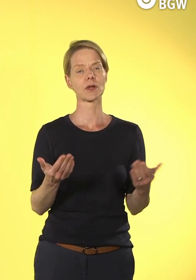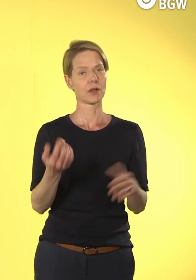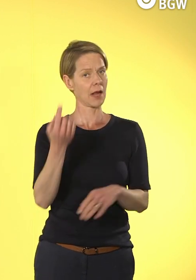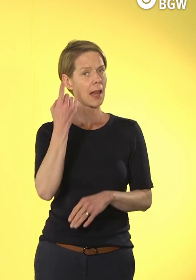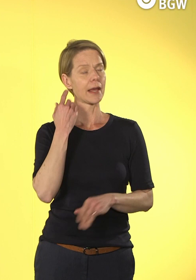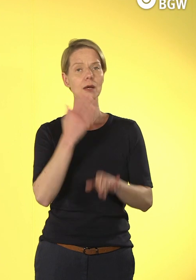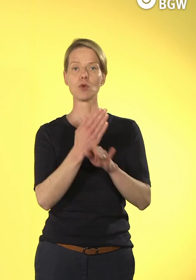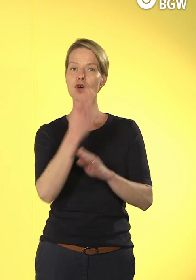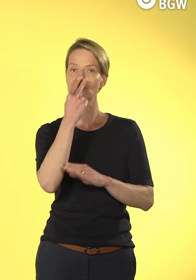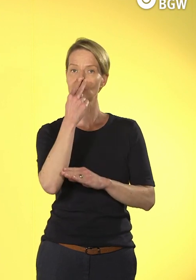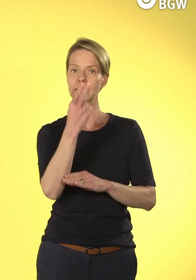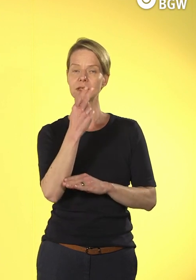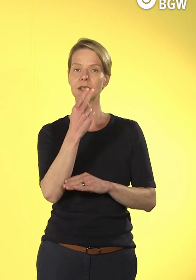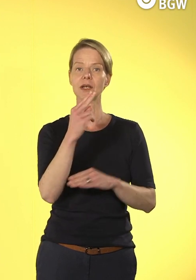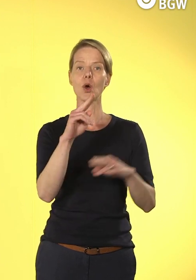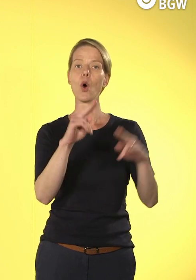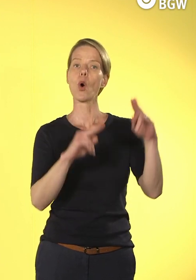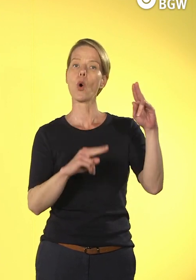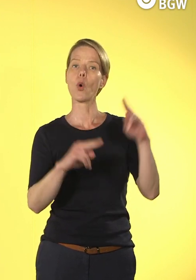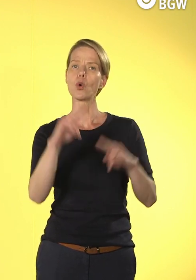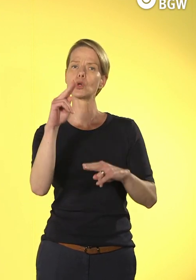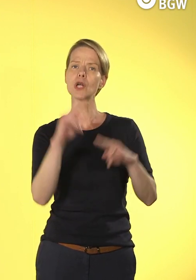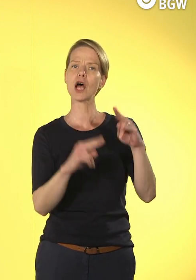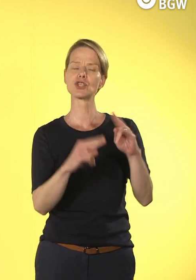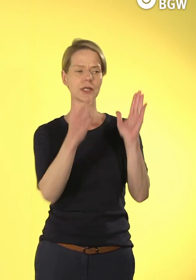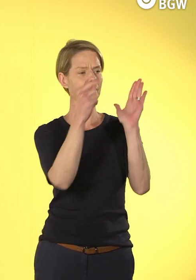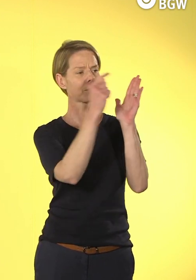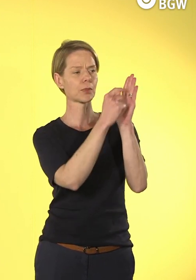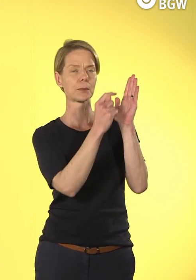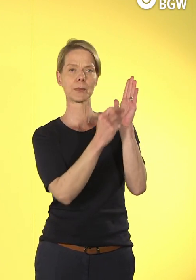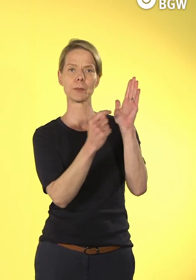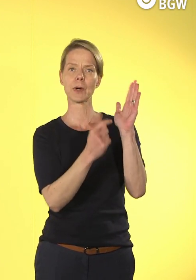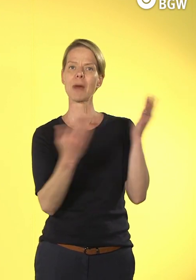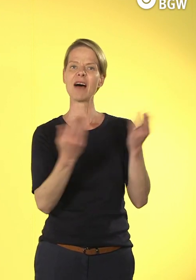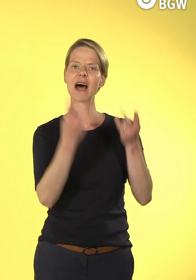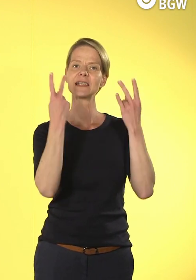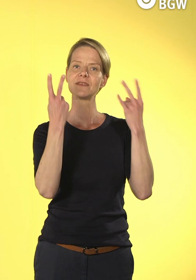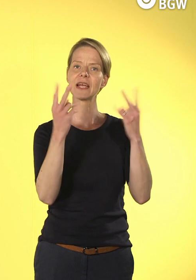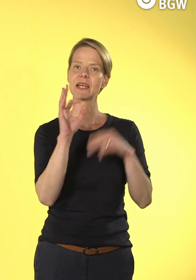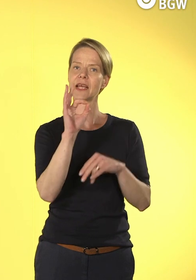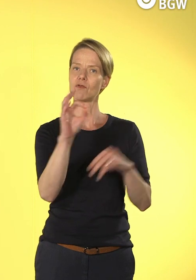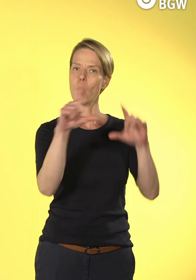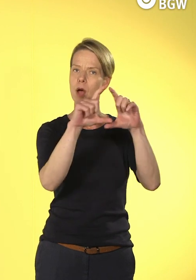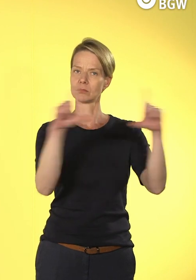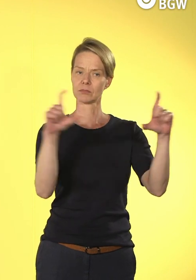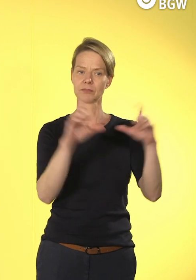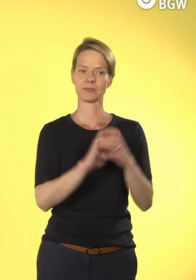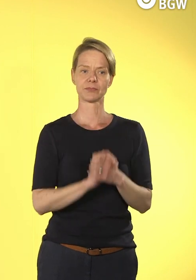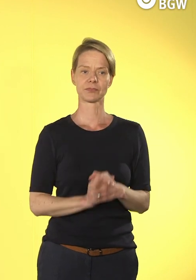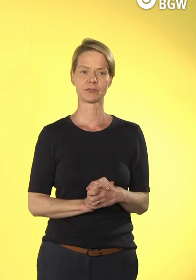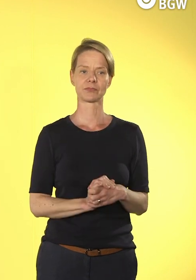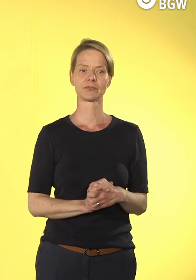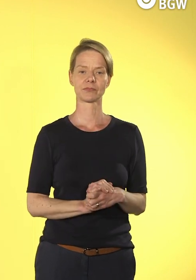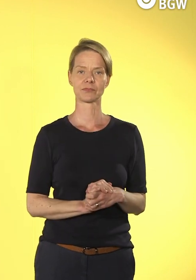die in der Steuerung eines Unternehmens wichtig sind, nochmal uns angucken. Also, wenn wir, und